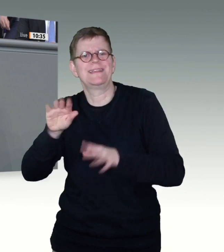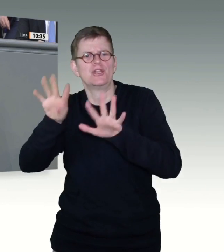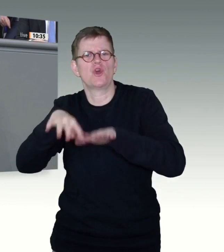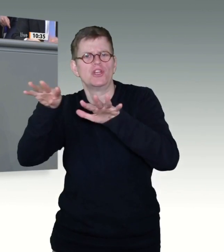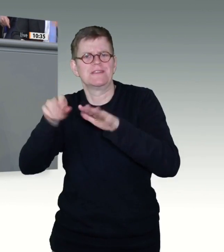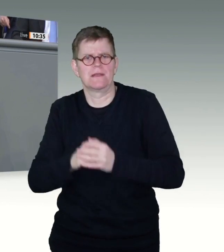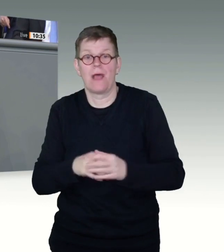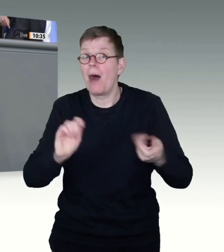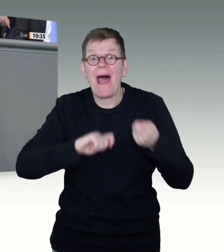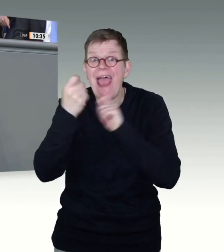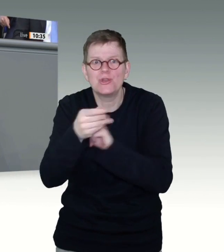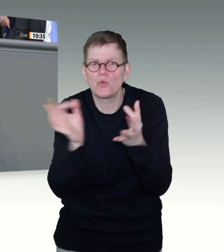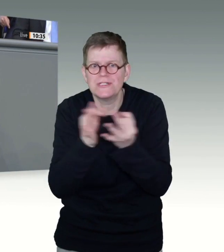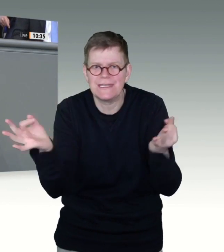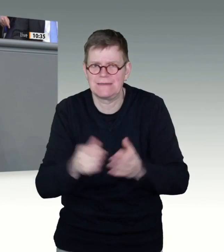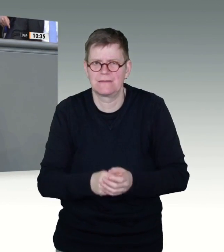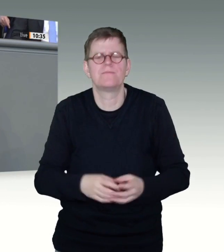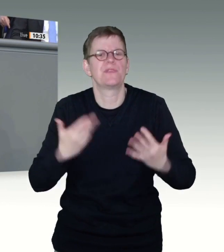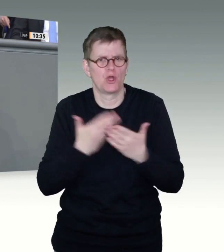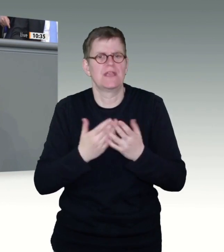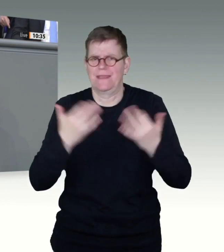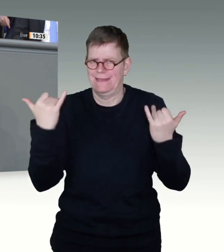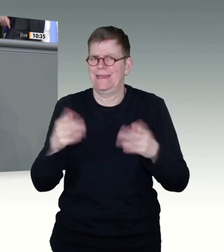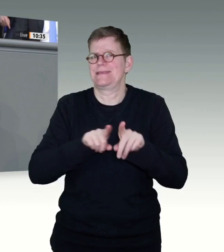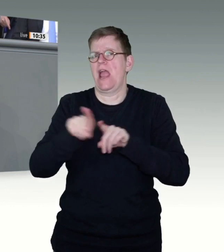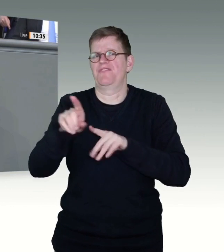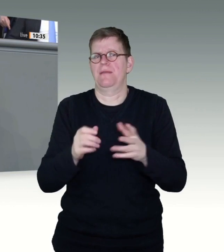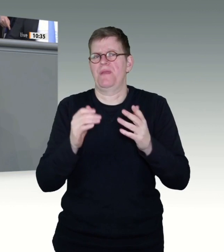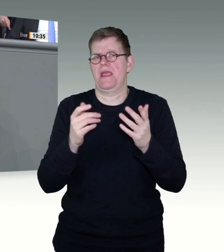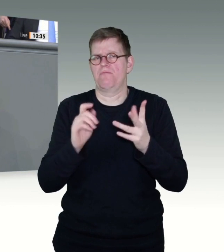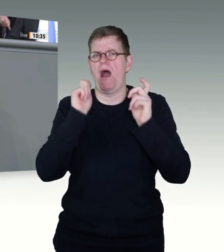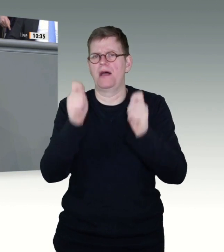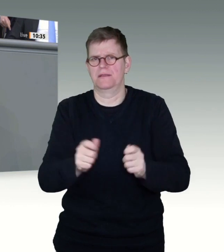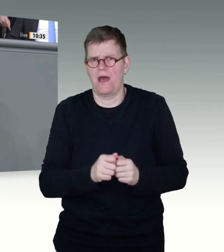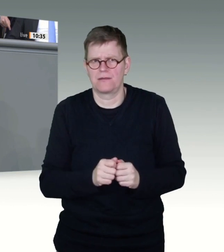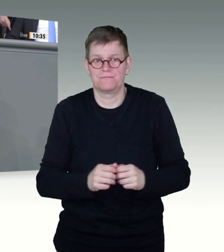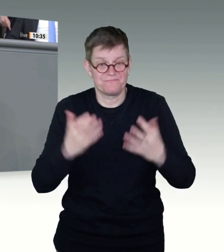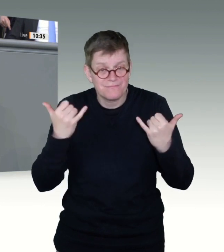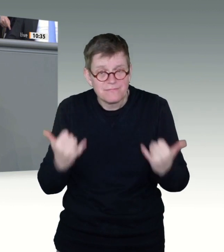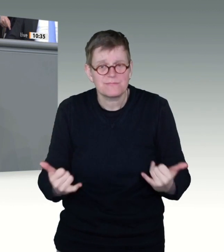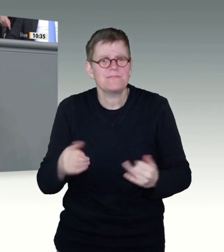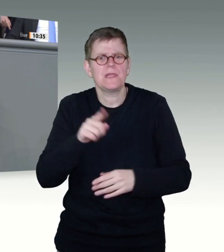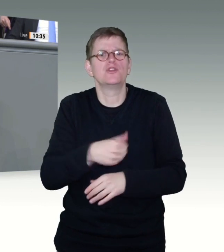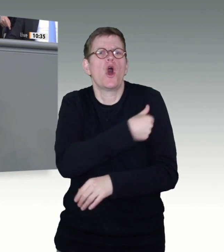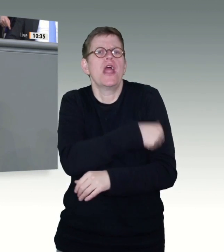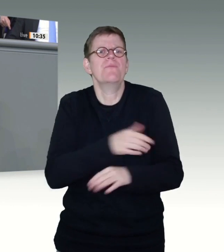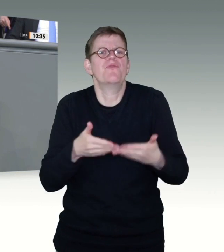Und gleichzeitig häufen sich die Meldungen nach Nebenwirkungen, Problemen der Verträglichkeit und sogar Todesfällen, die nicht